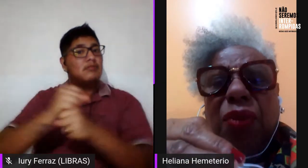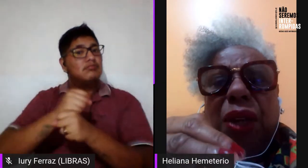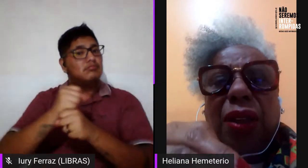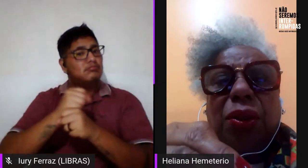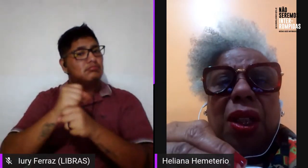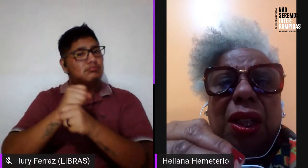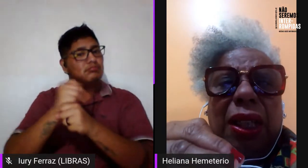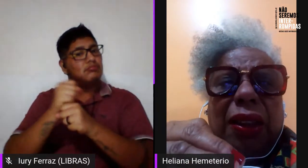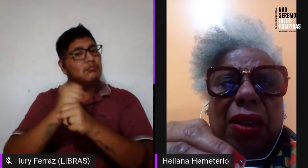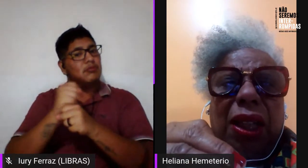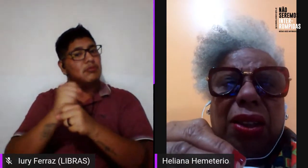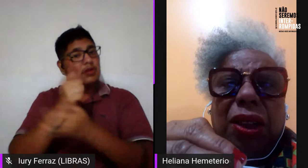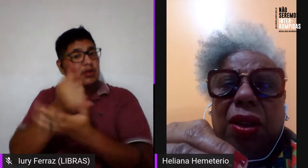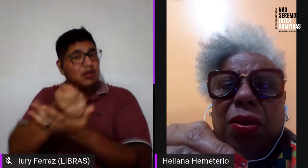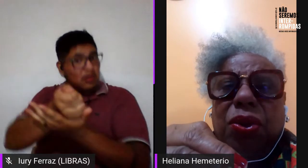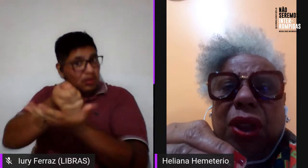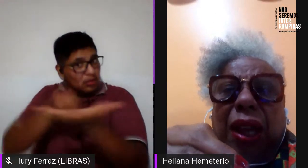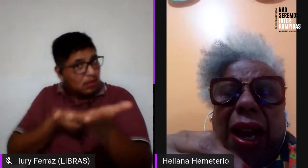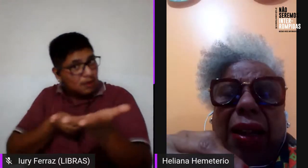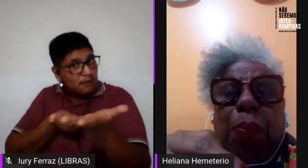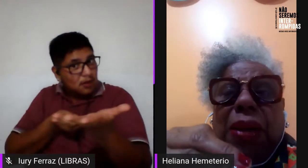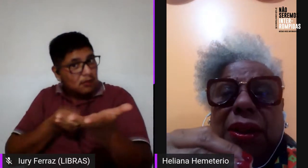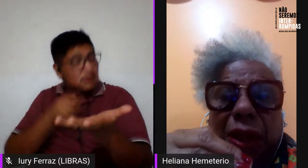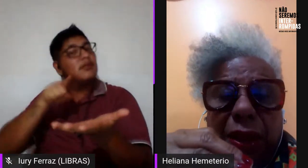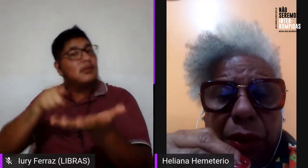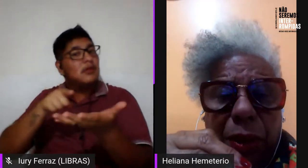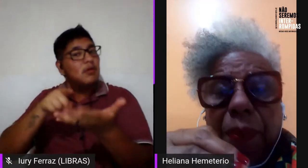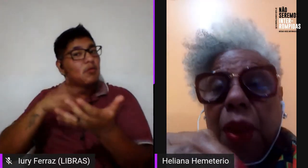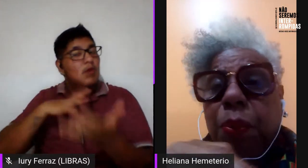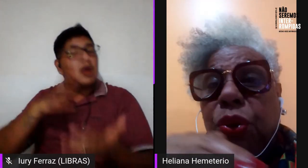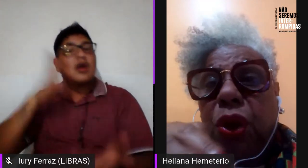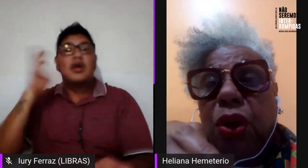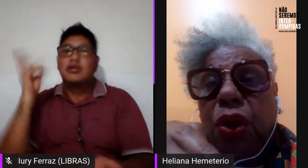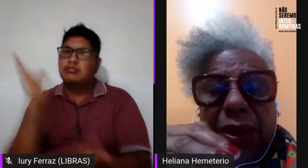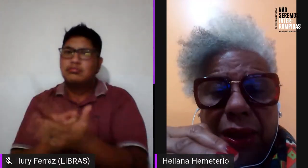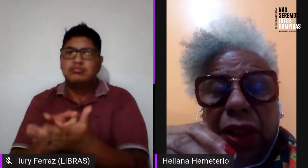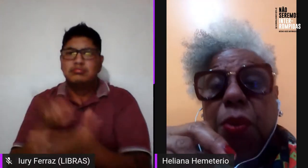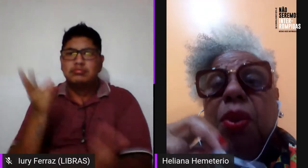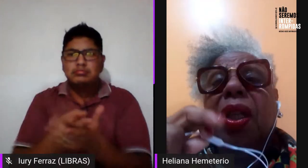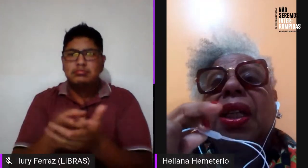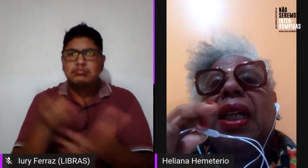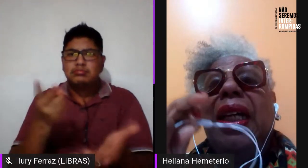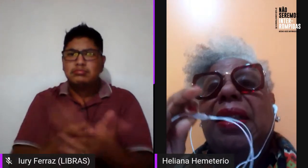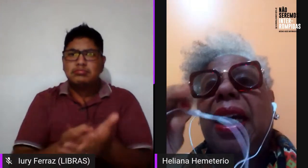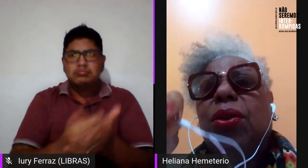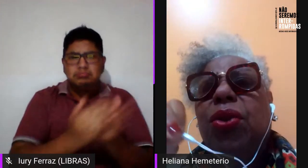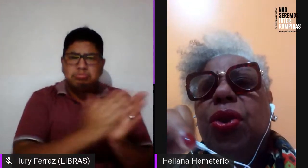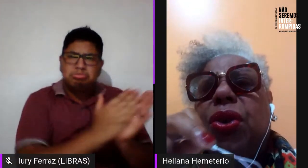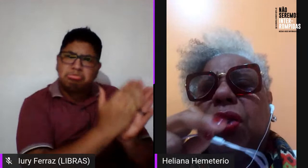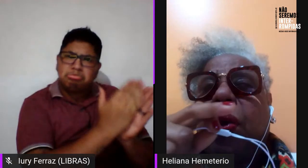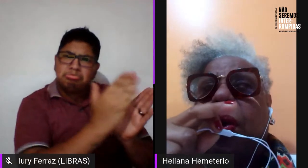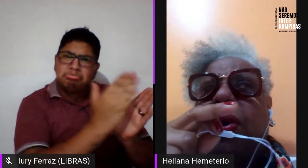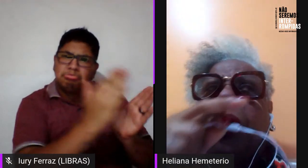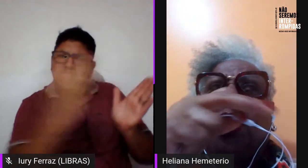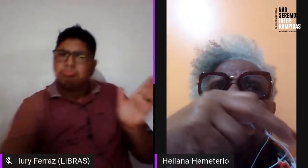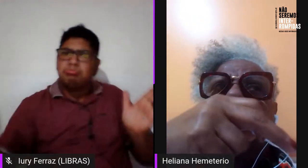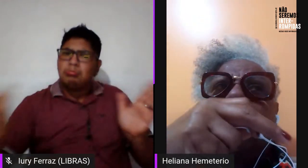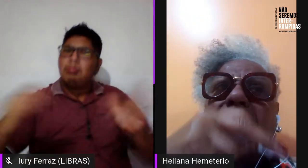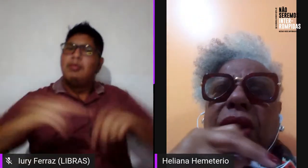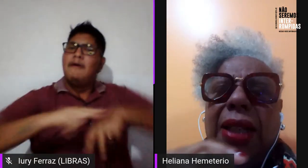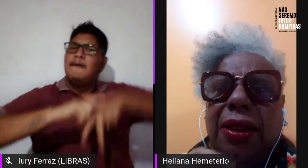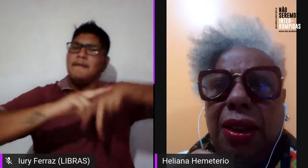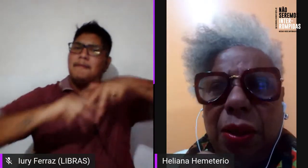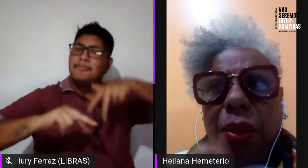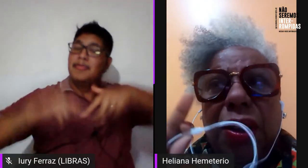escrevendo, então elas estão de cara passando por todo o racismo e dentro de um discurso do